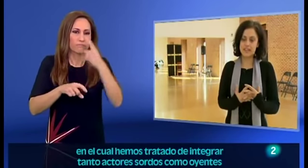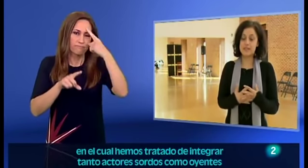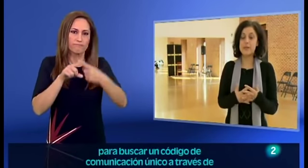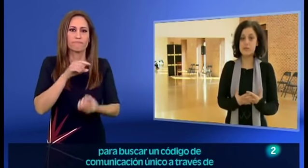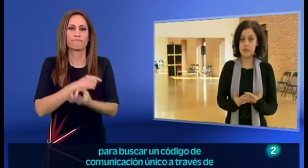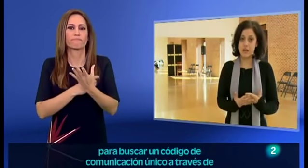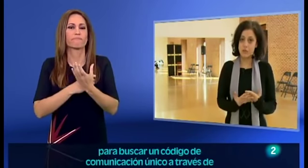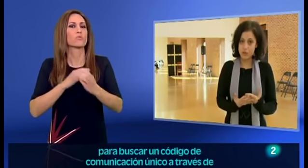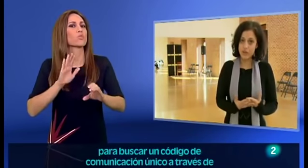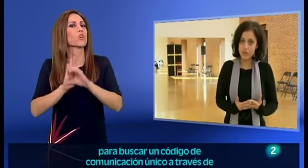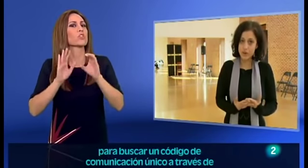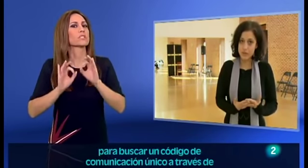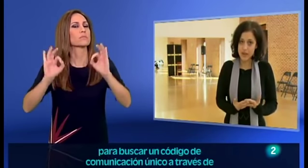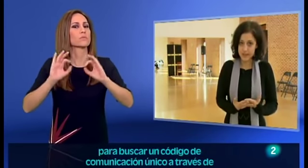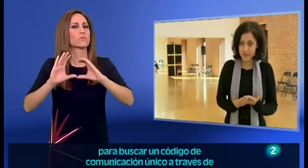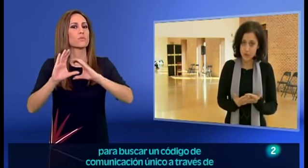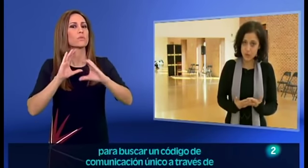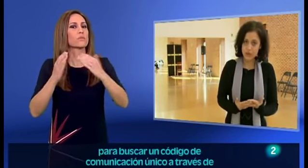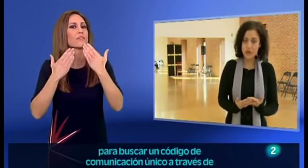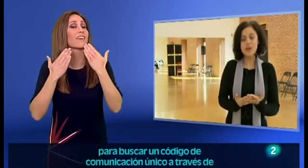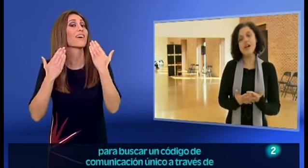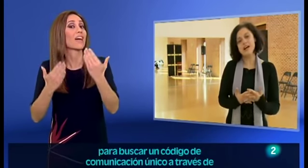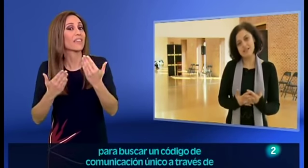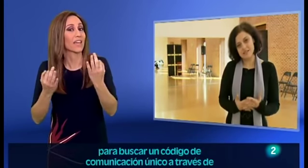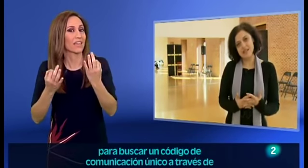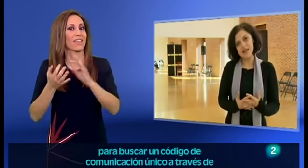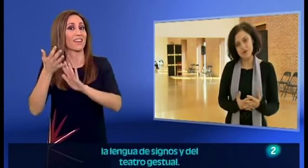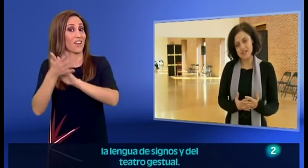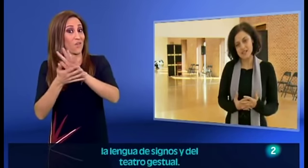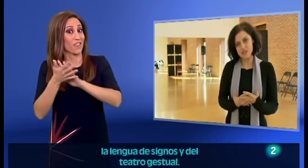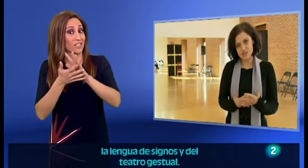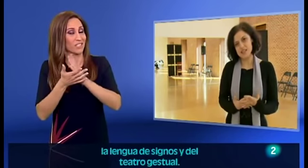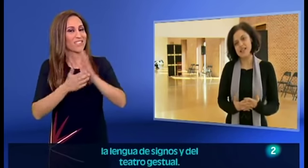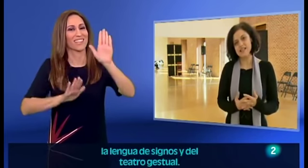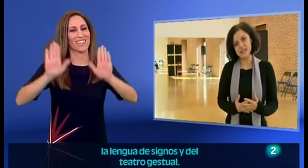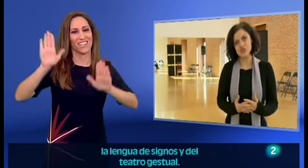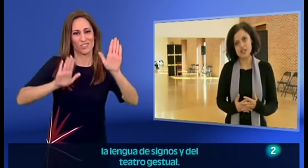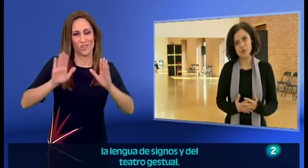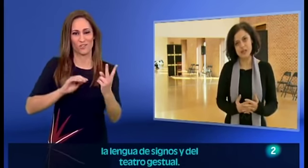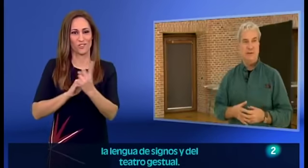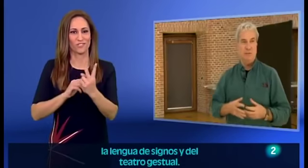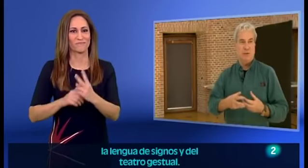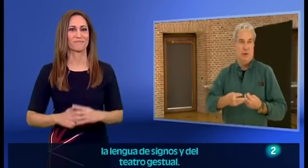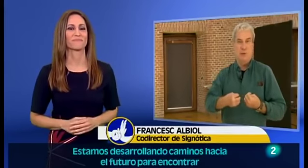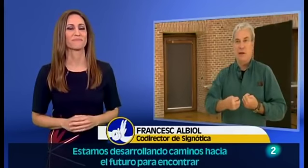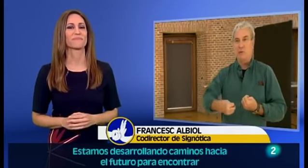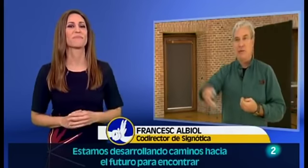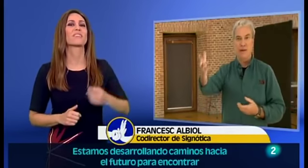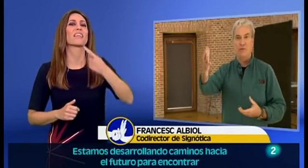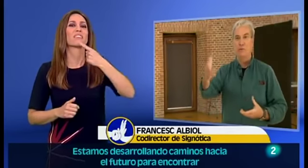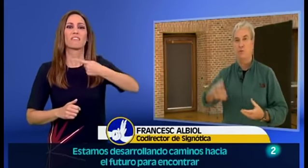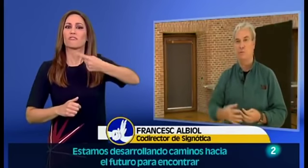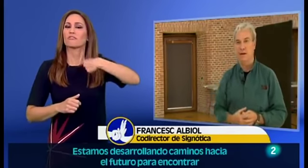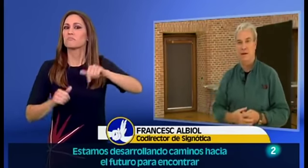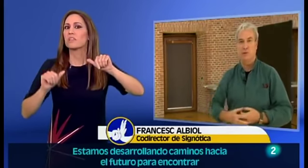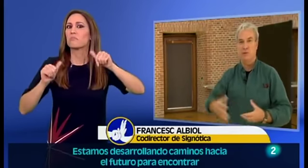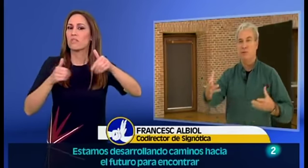como oyentes para buscar un código de comunicación único a través de la lengua de signos y del teatro gestual. Estamos desarrollando caminos hacia